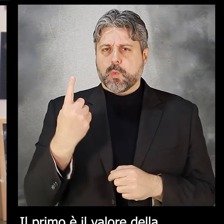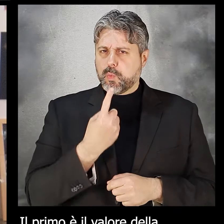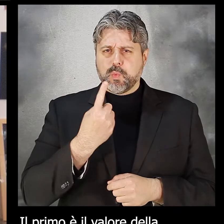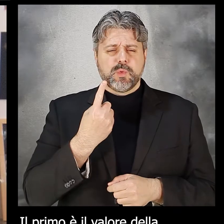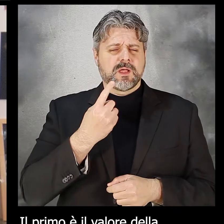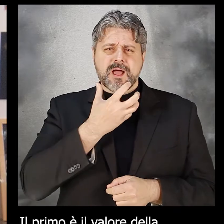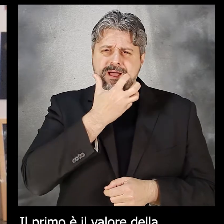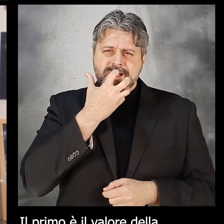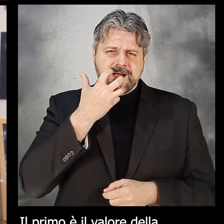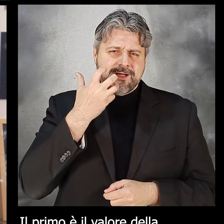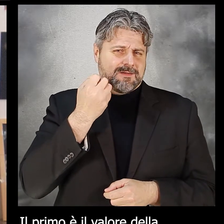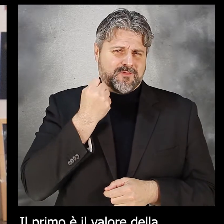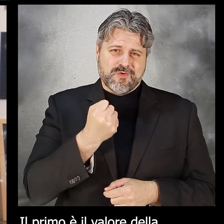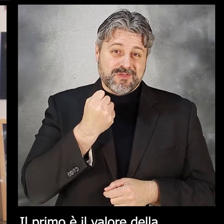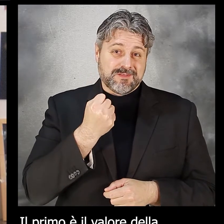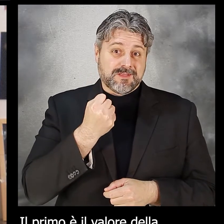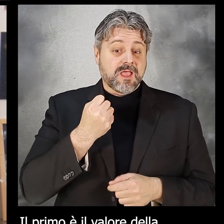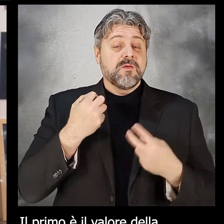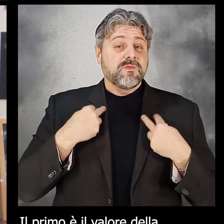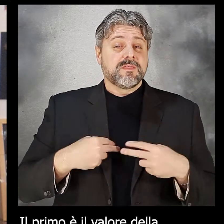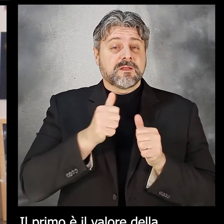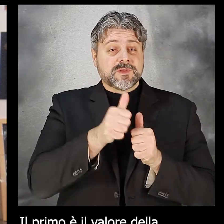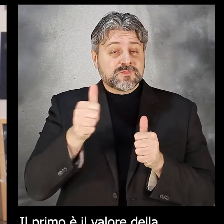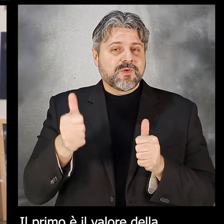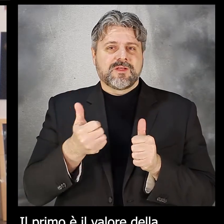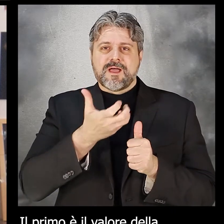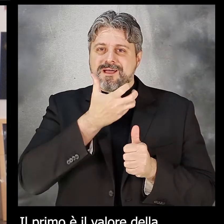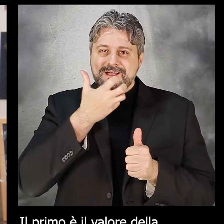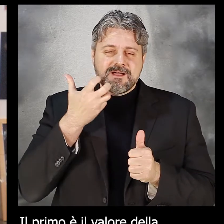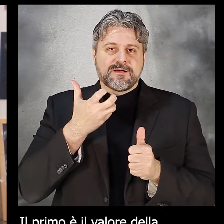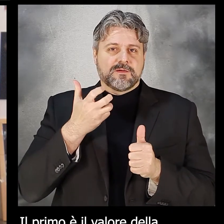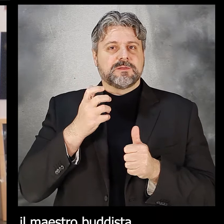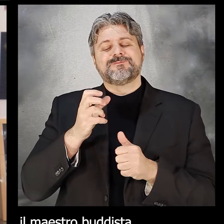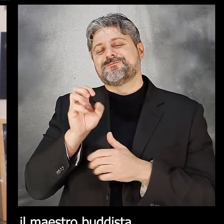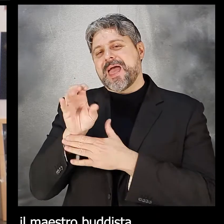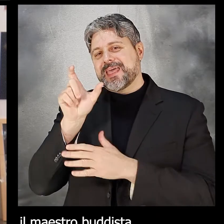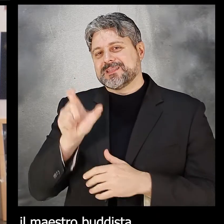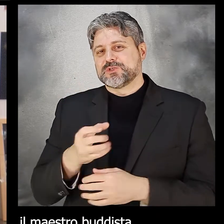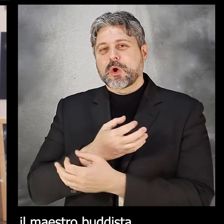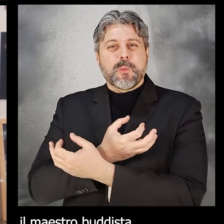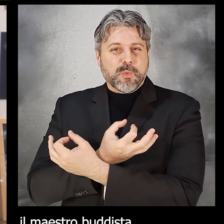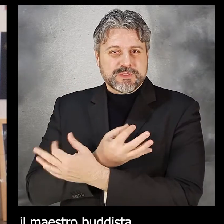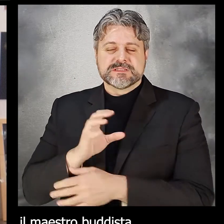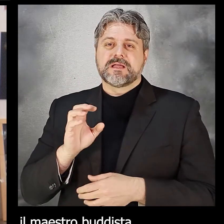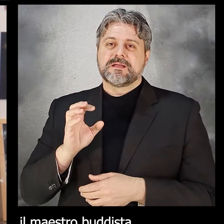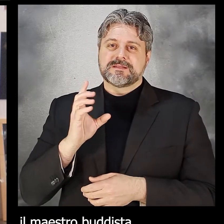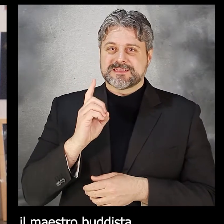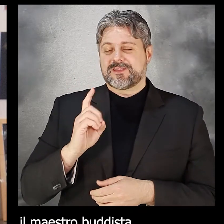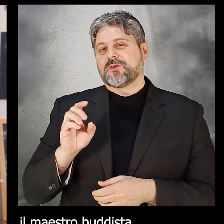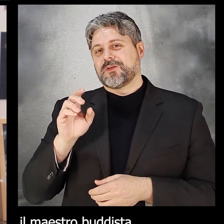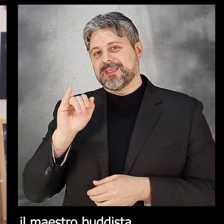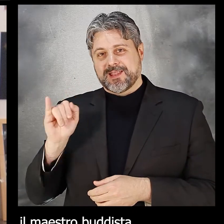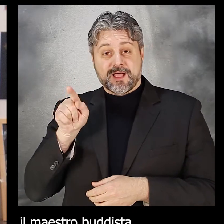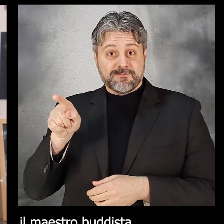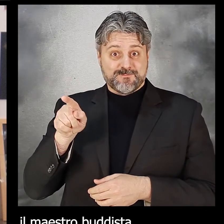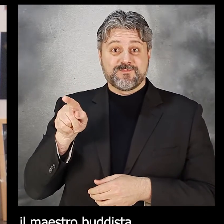è unica e preziosa. Ogni vita è, come spiega il maestro buddista Daisaku